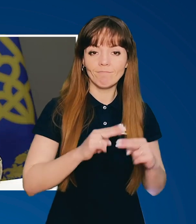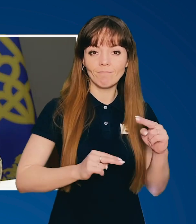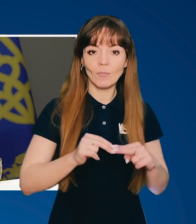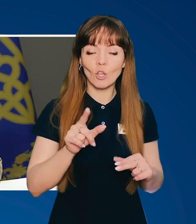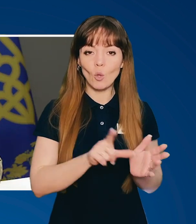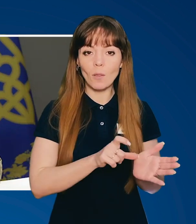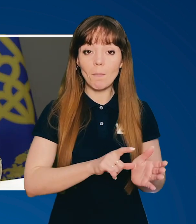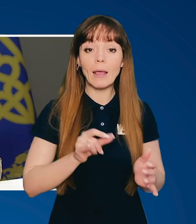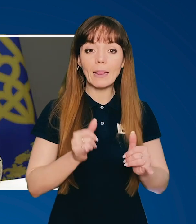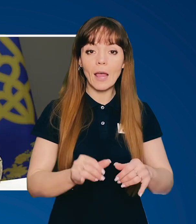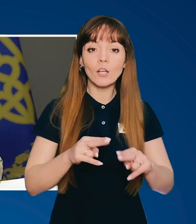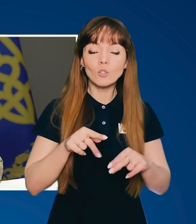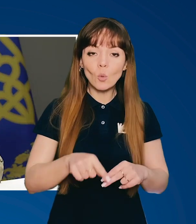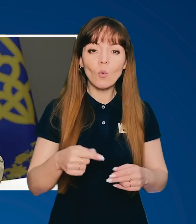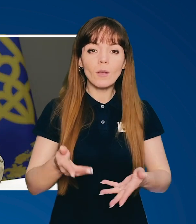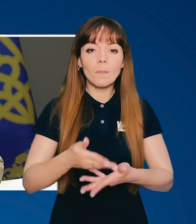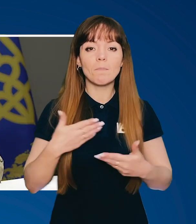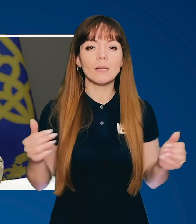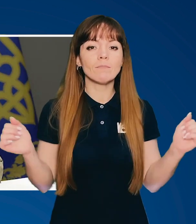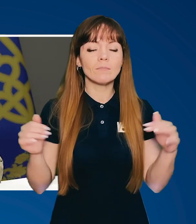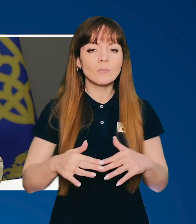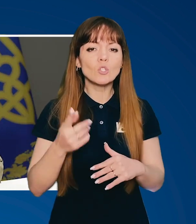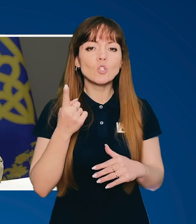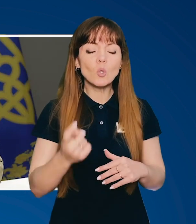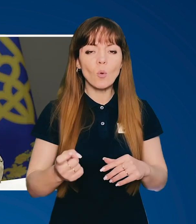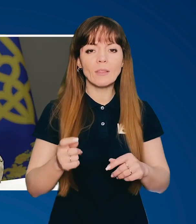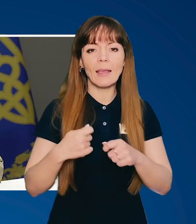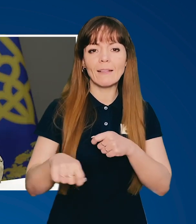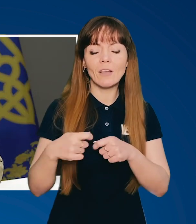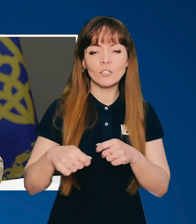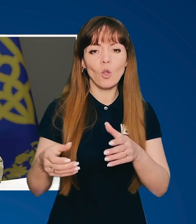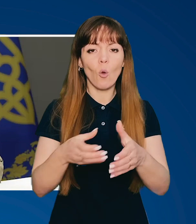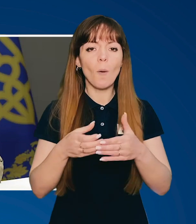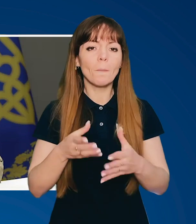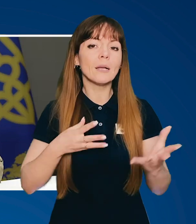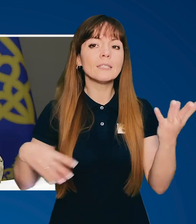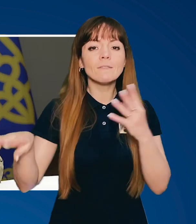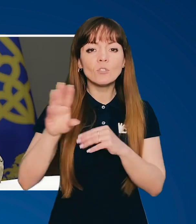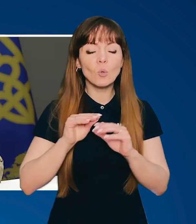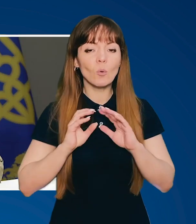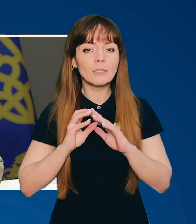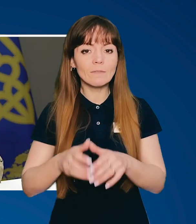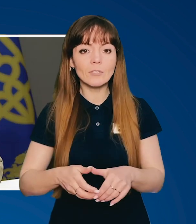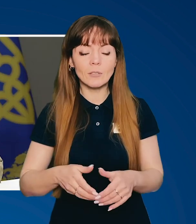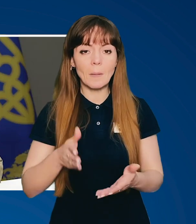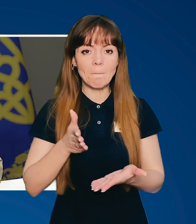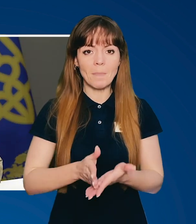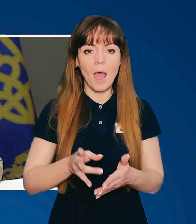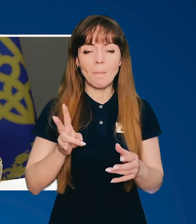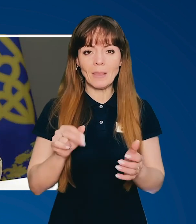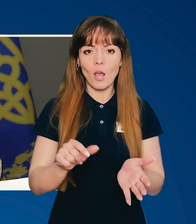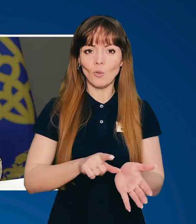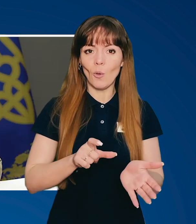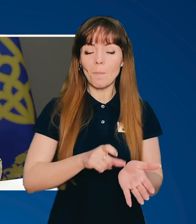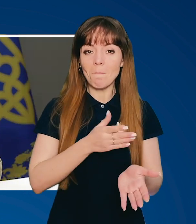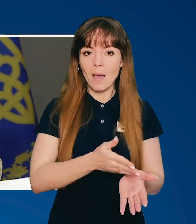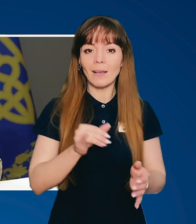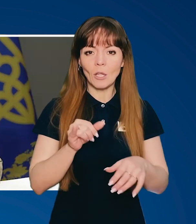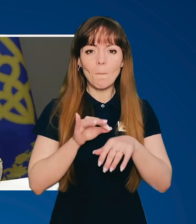Донбасу. І для чого ми зібрали тоді сотні інвесторів, компаній з усього світу прямо на Донбасі і провели